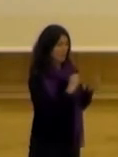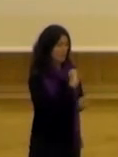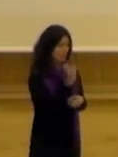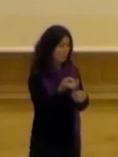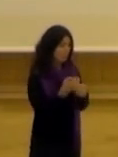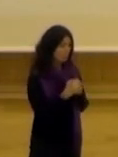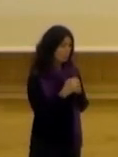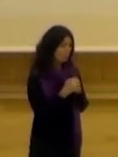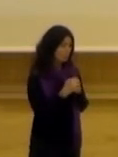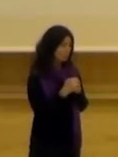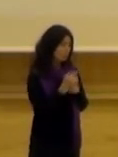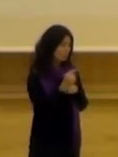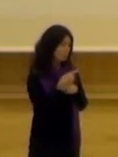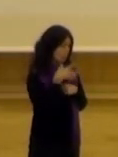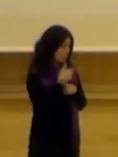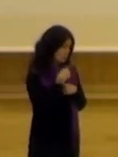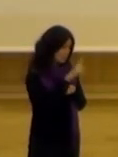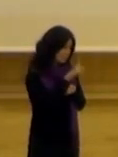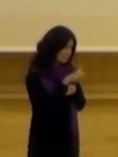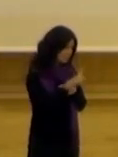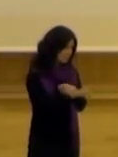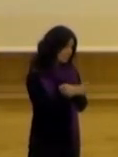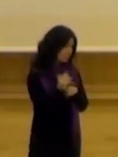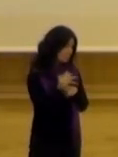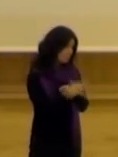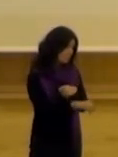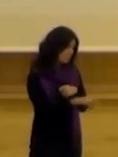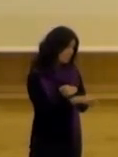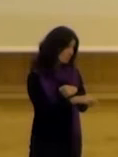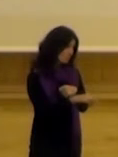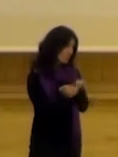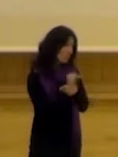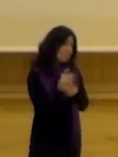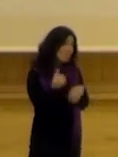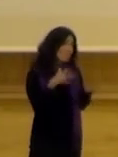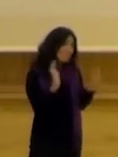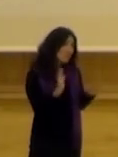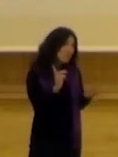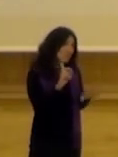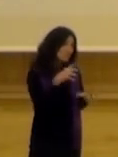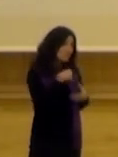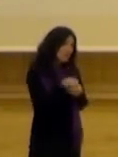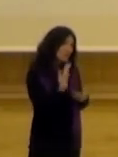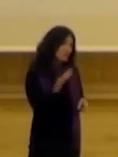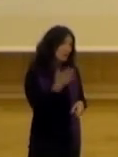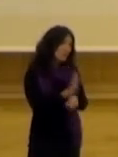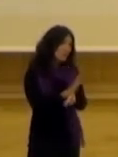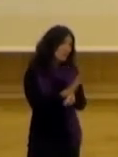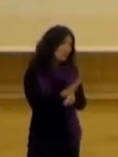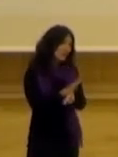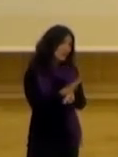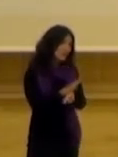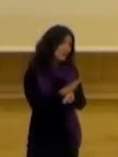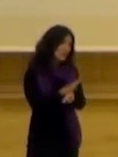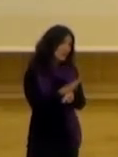Pero, encuentro en falta por eso que lo pregunto, porque probablemente es que por ahí, pero, lo que no está que lo hago en la presentación es,